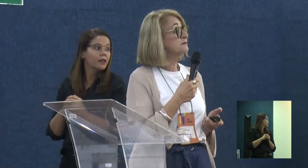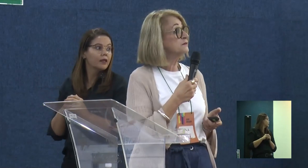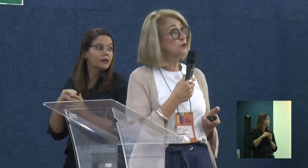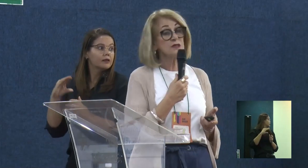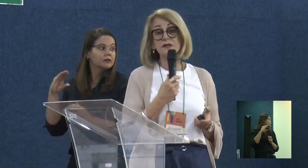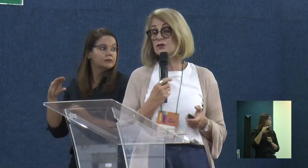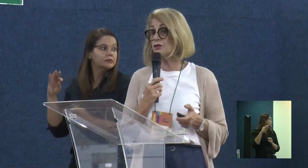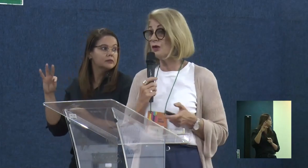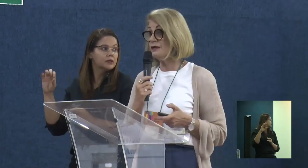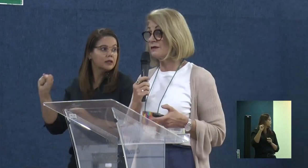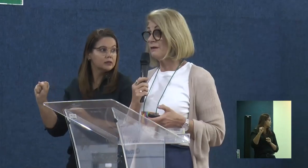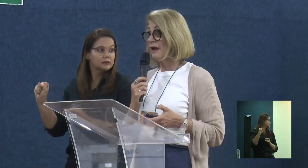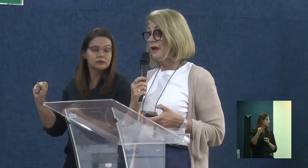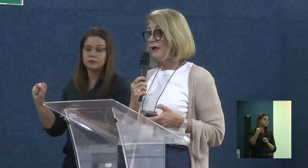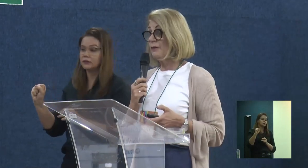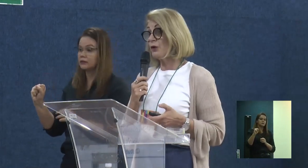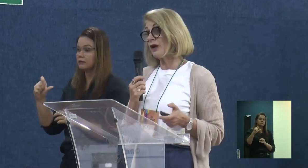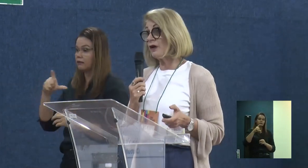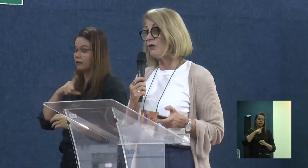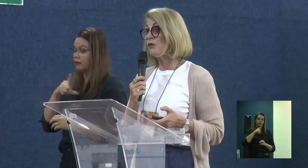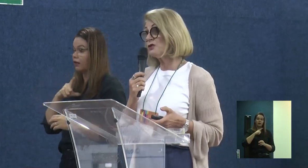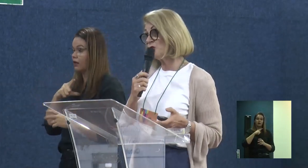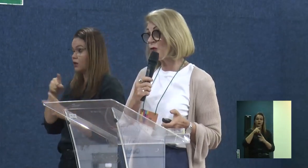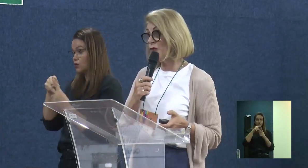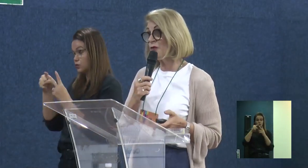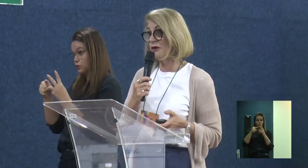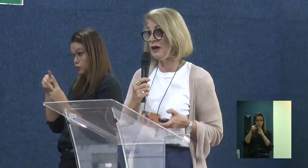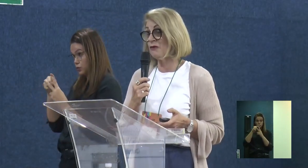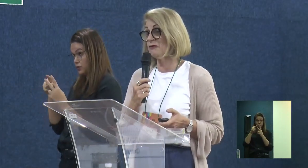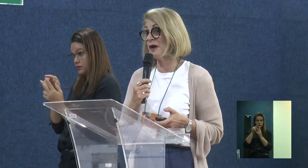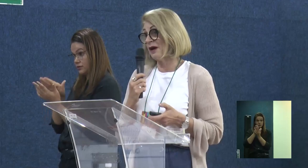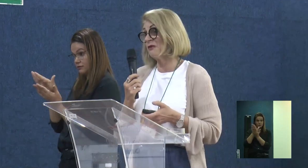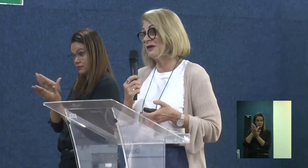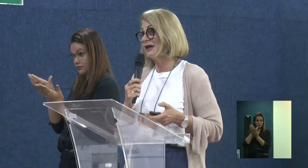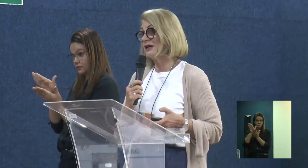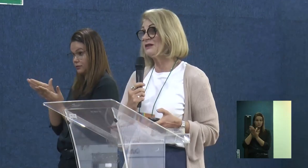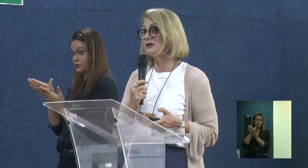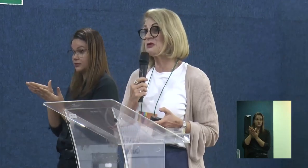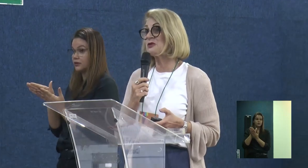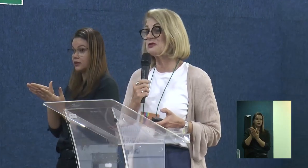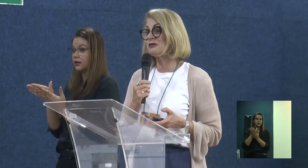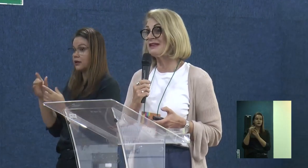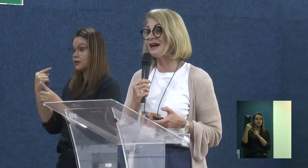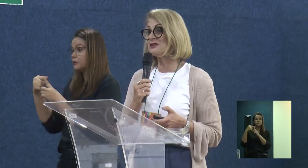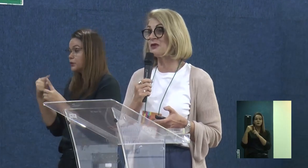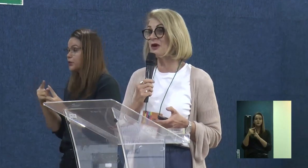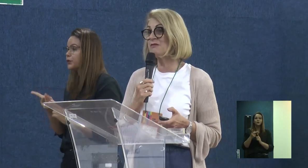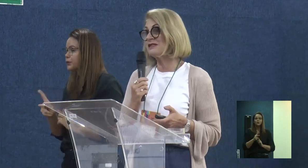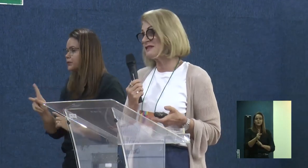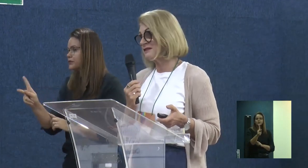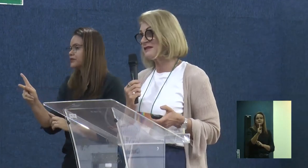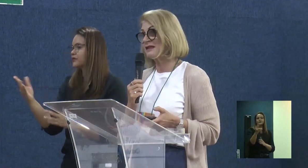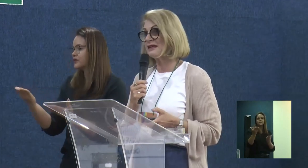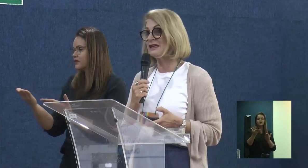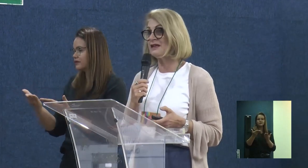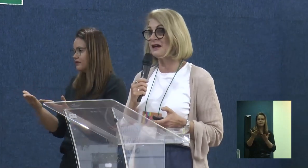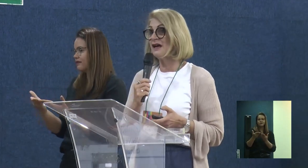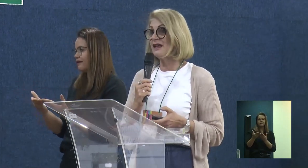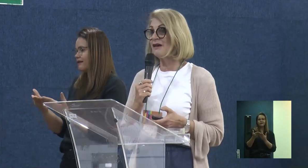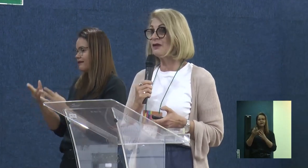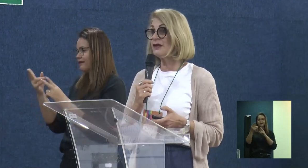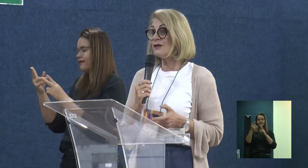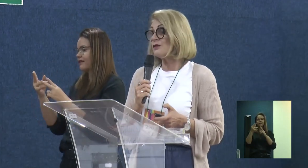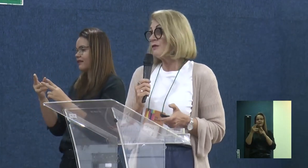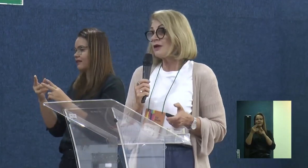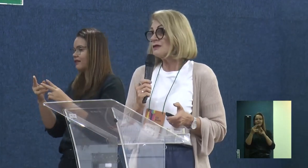duas edições, e por que eu não estou em um analféu e dando continuidade agora, mas sim em Santa